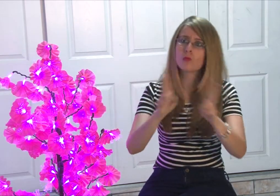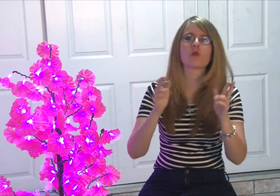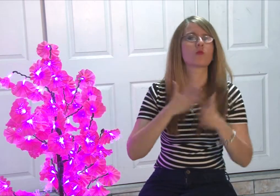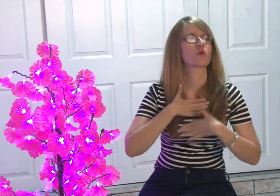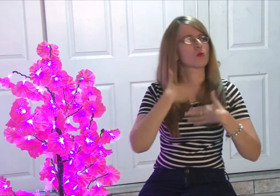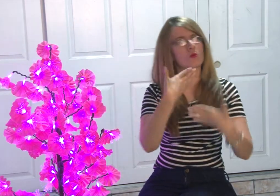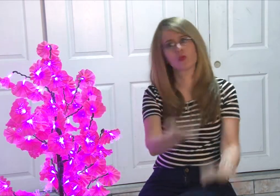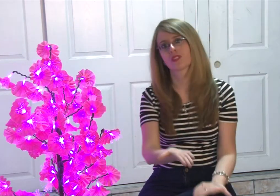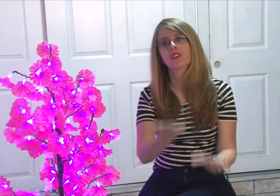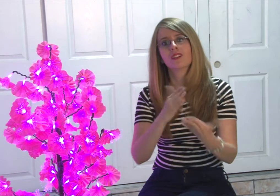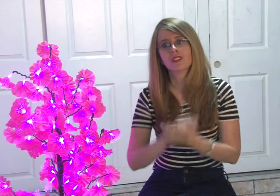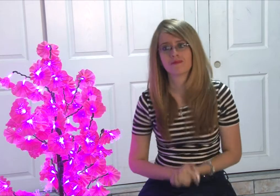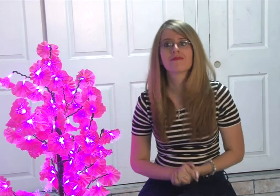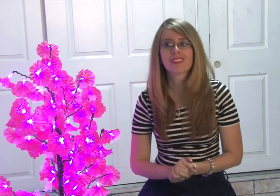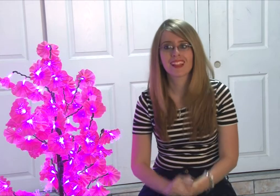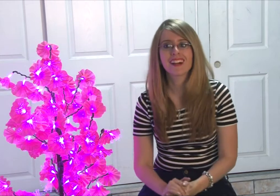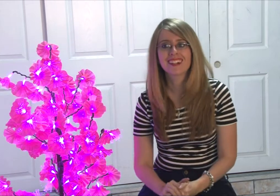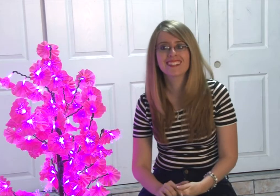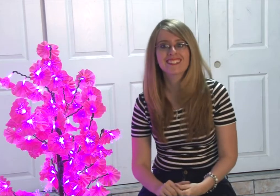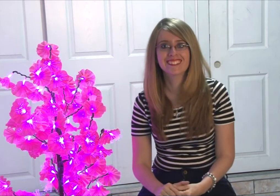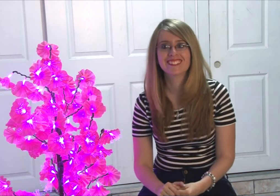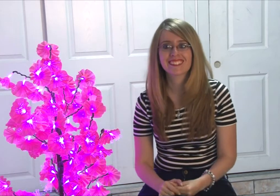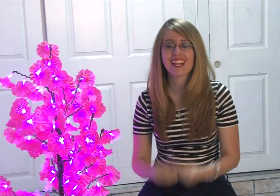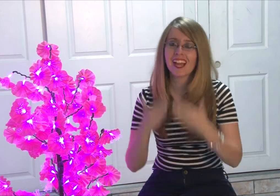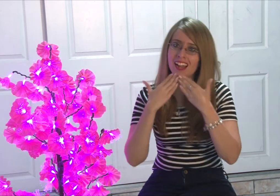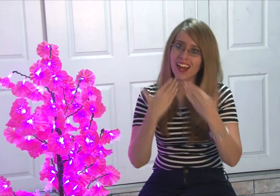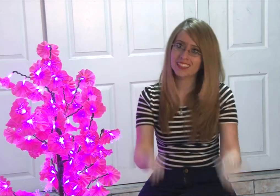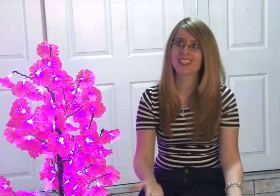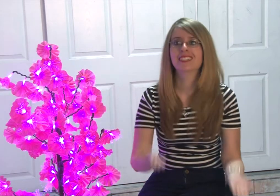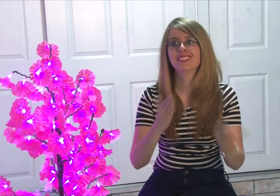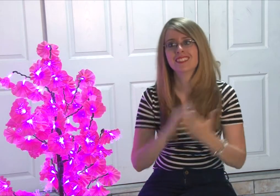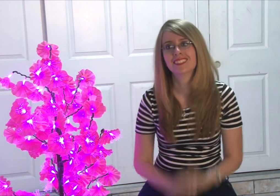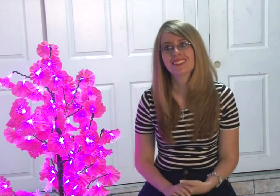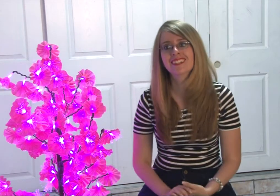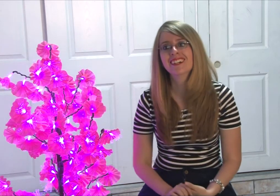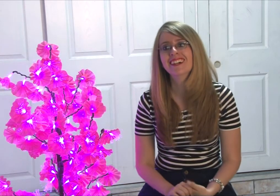mi canal. Yo con mucho gusto les voy a contestar. Muchas gracias.